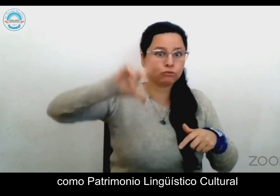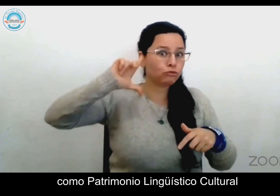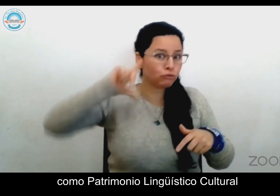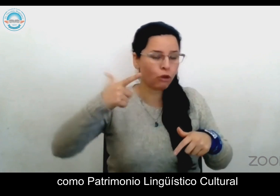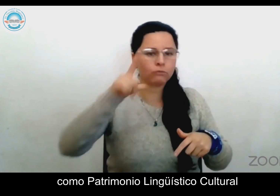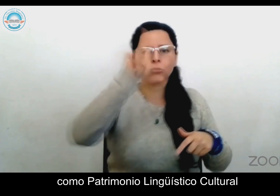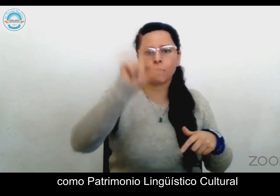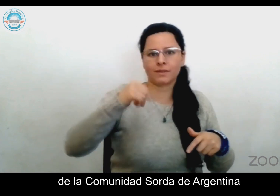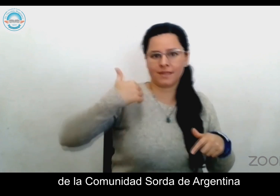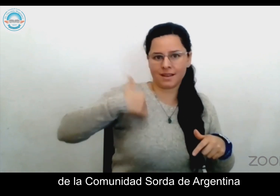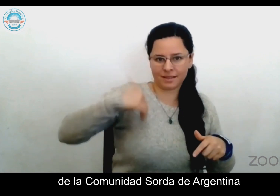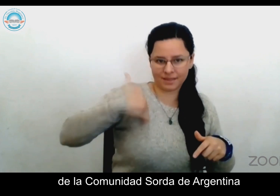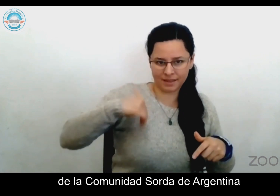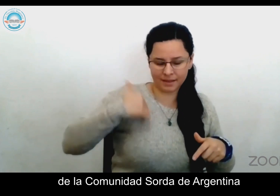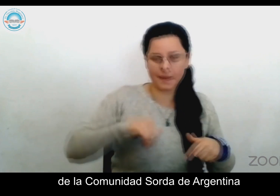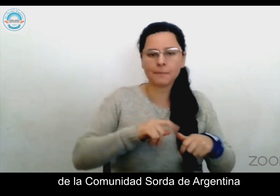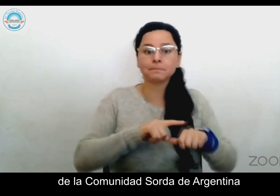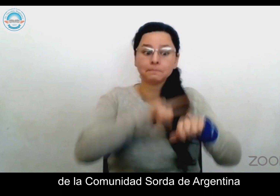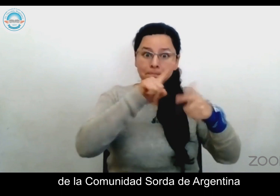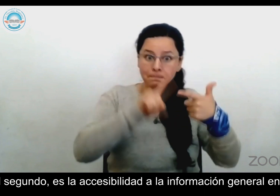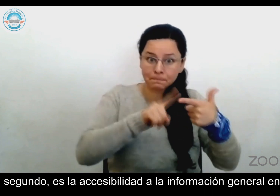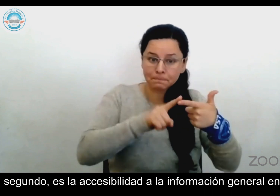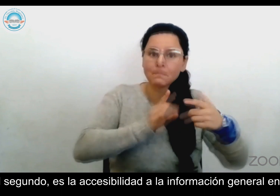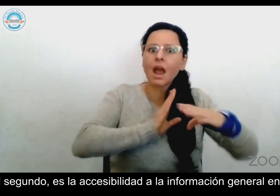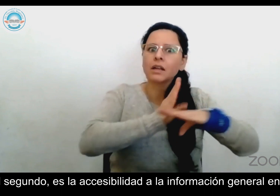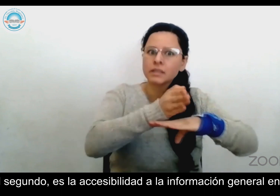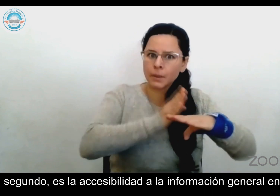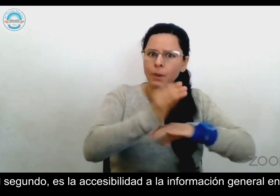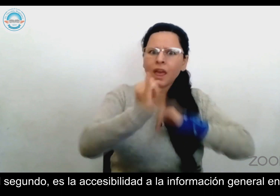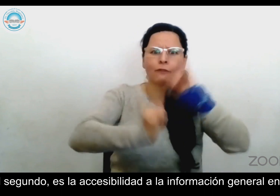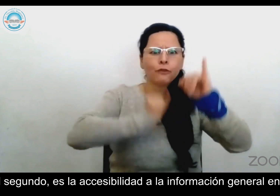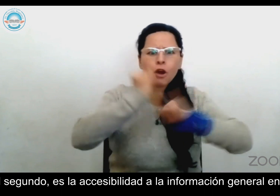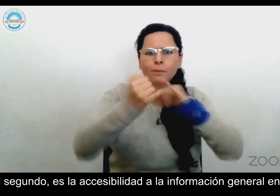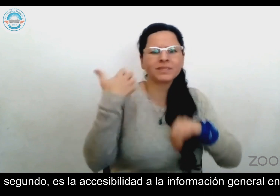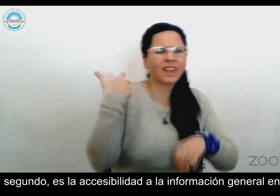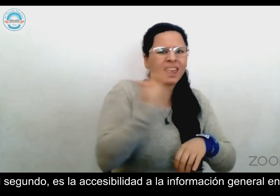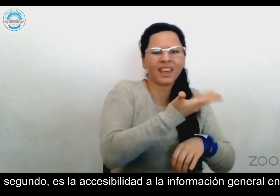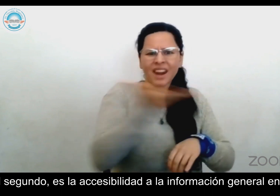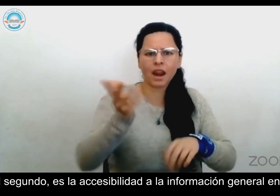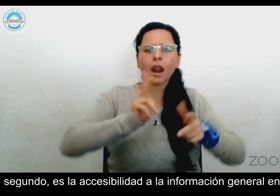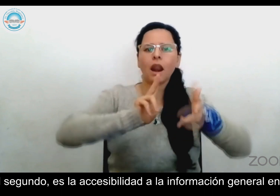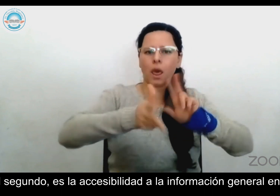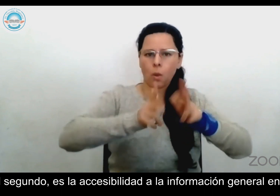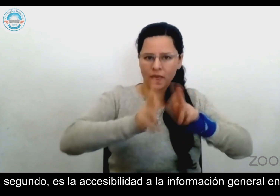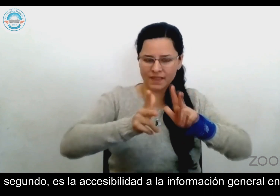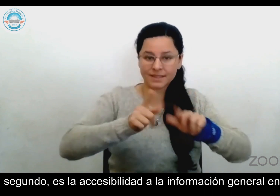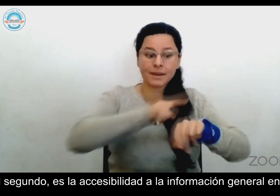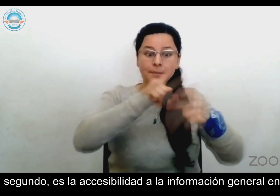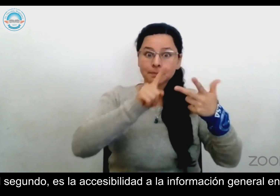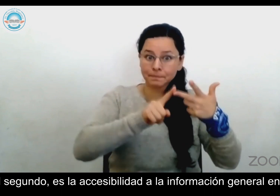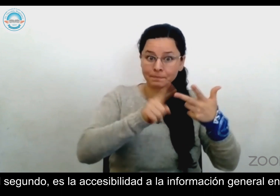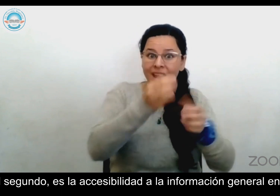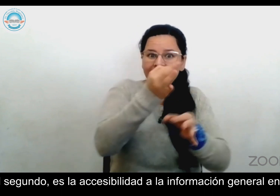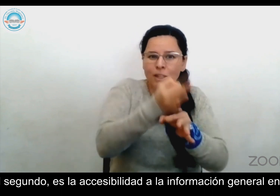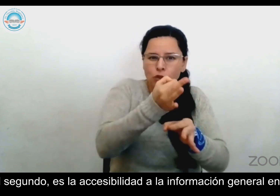de la comunidad sorda de Argentina. El segundo es la accesibilidad a la información general en el S.A.